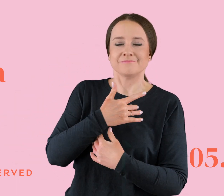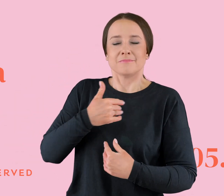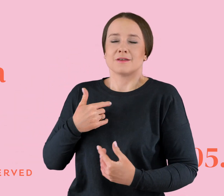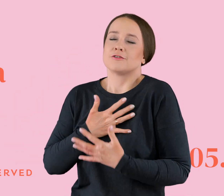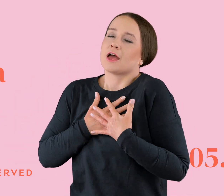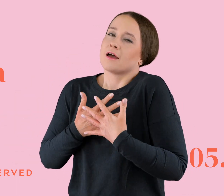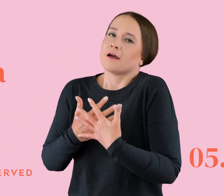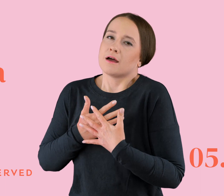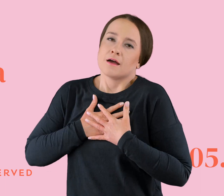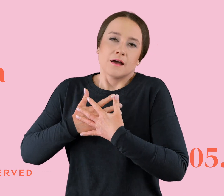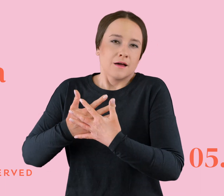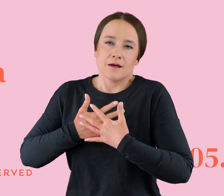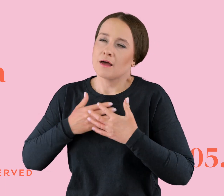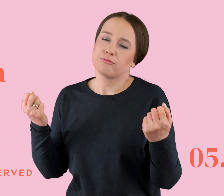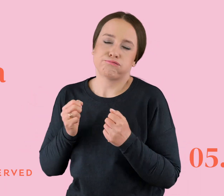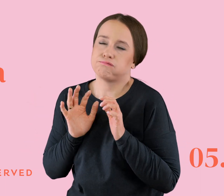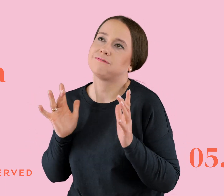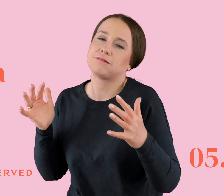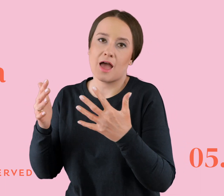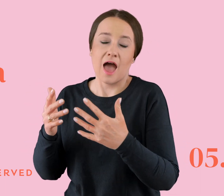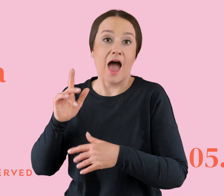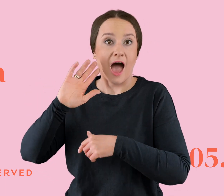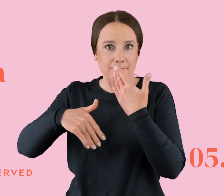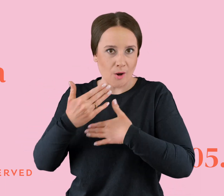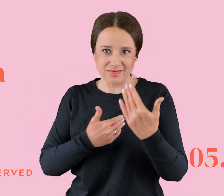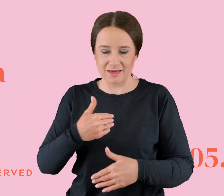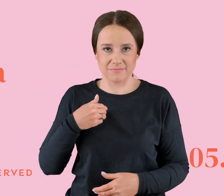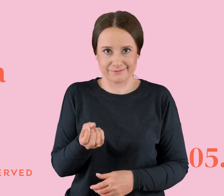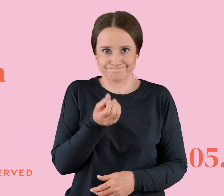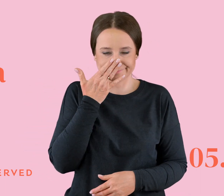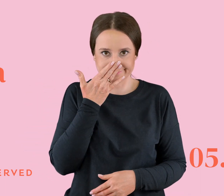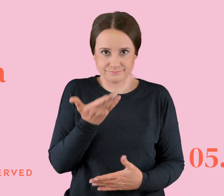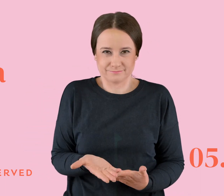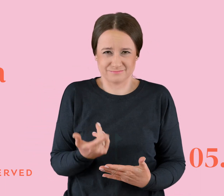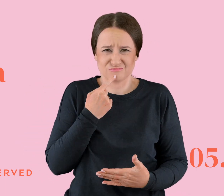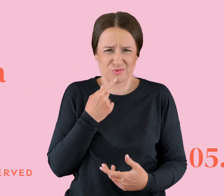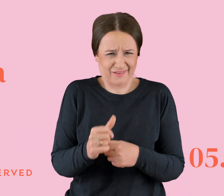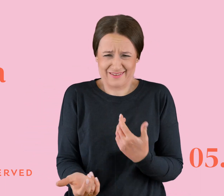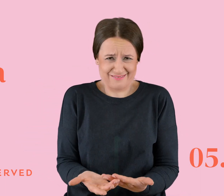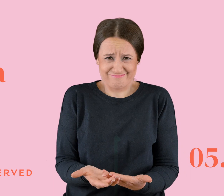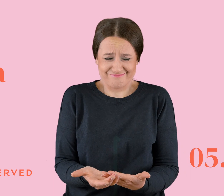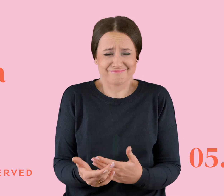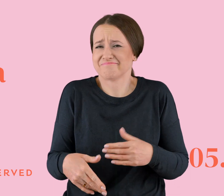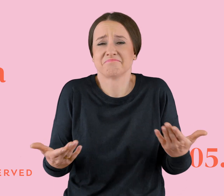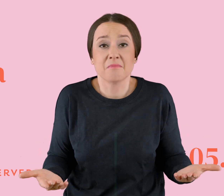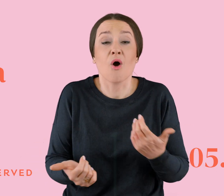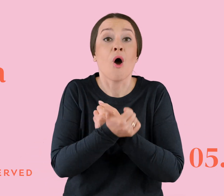wokół palca, a potem zrobi nas pajaca. I na czym w ogóle robienie z nas pajaca polega? No na przykład na tym, że się mówi jedno,